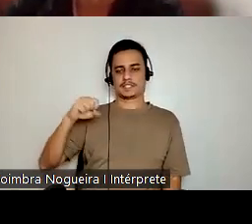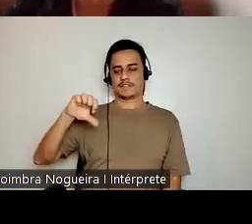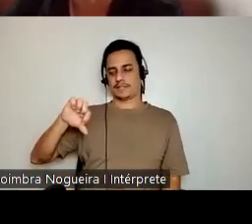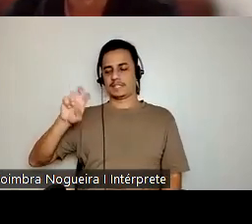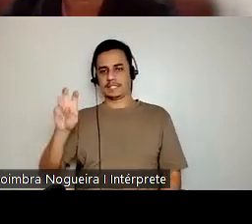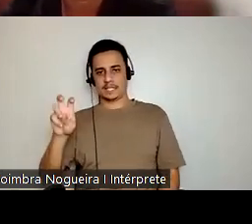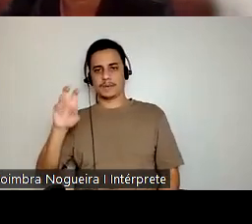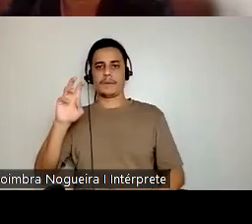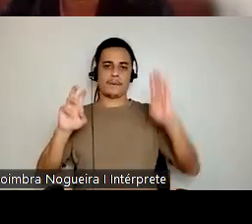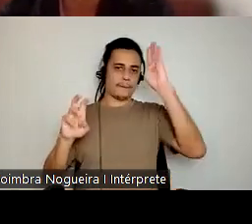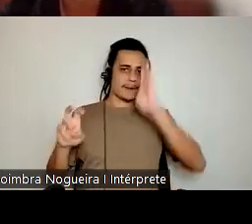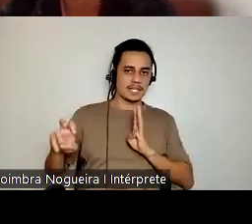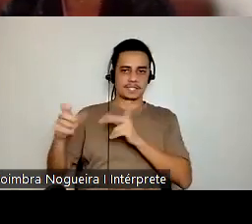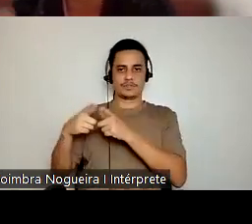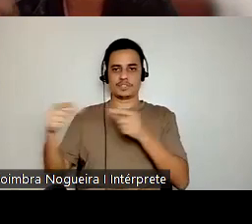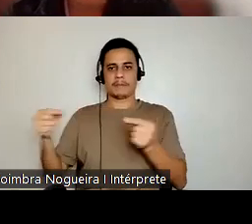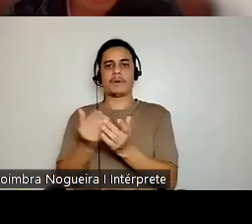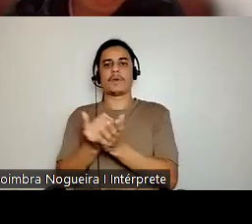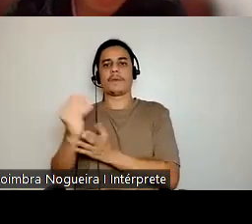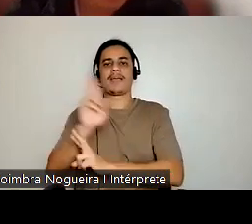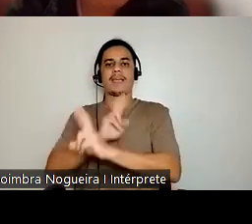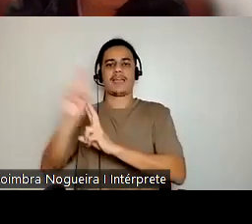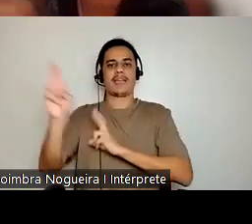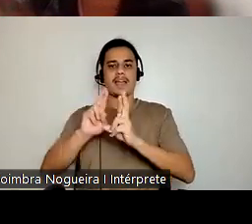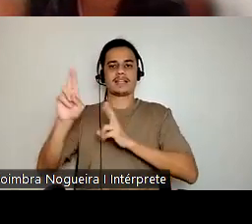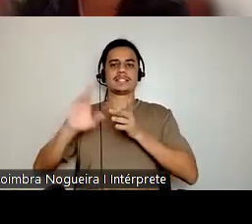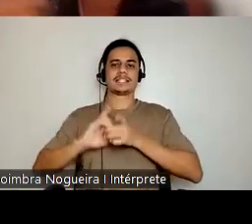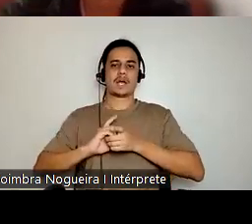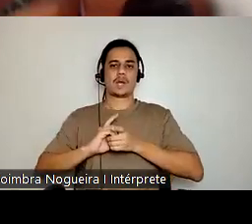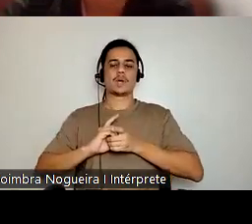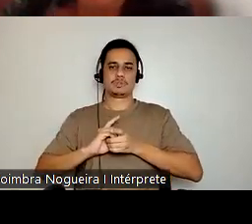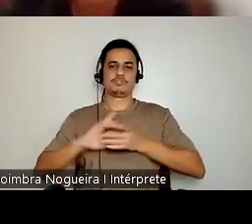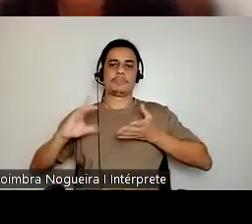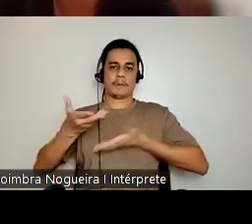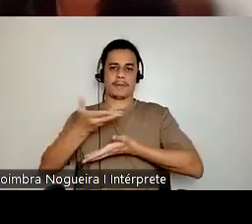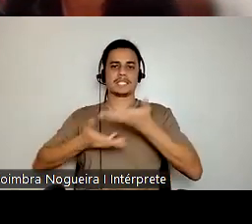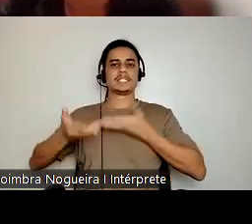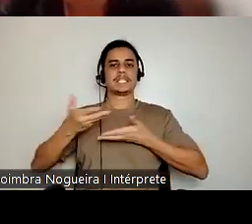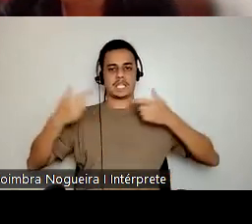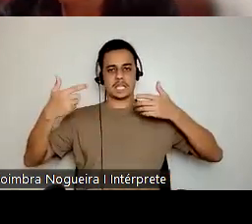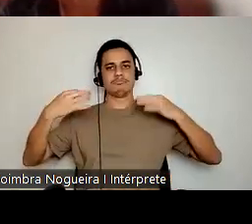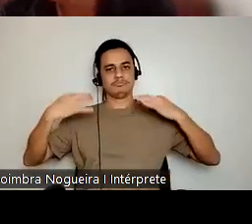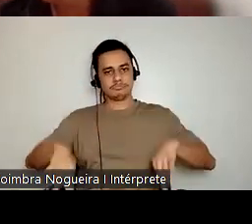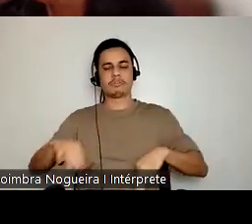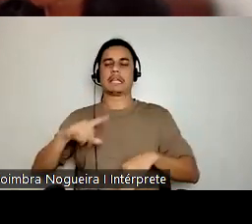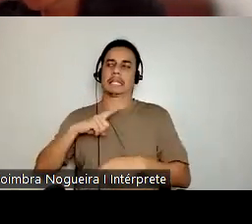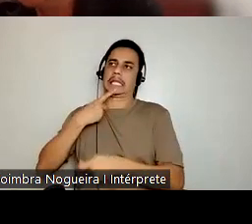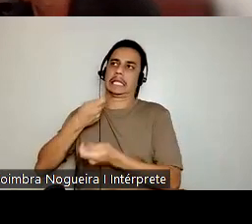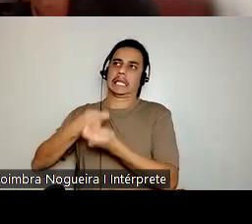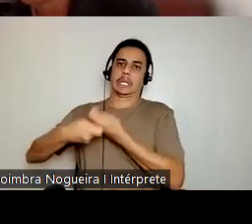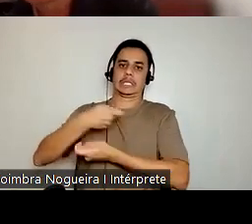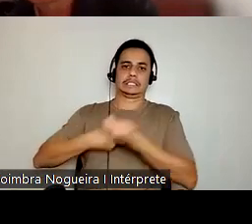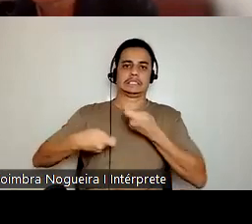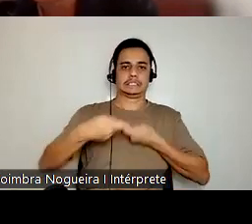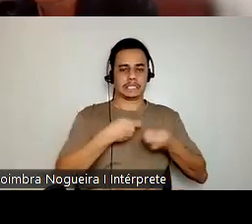estabelecem relações diplomáticas e aí tem também amplas negociações, enfim, em 1908,